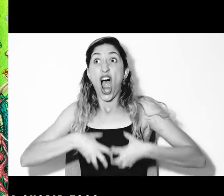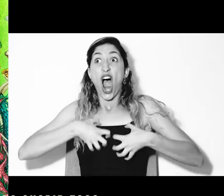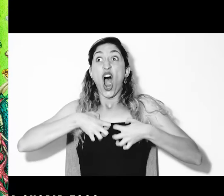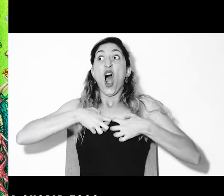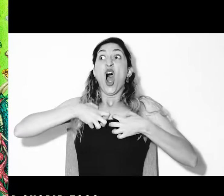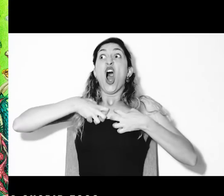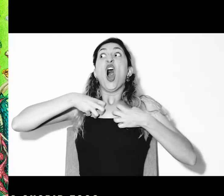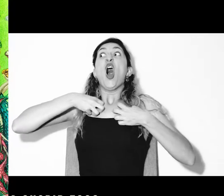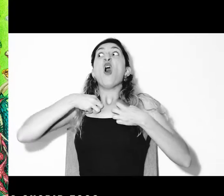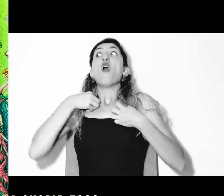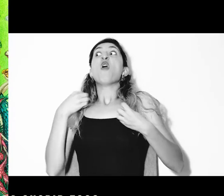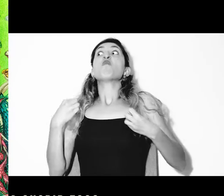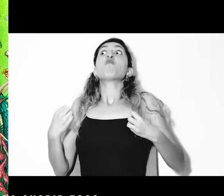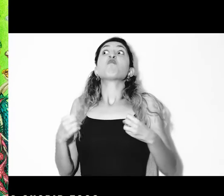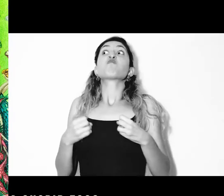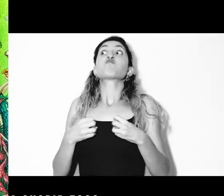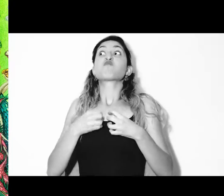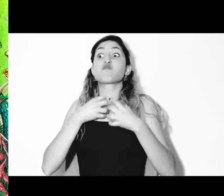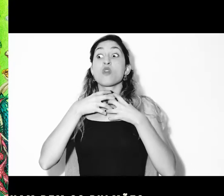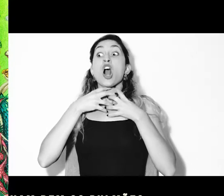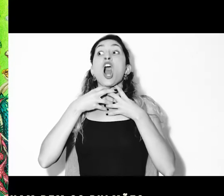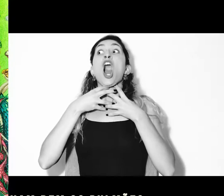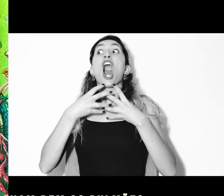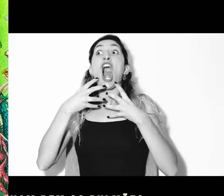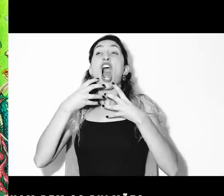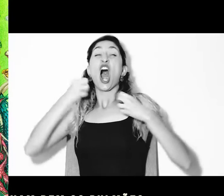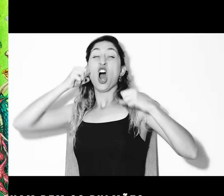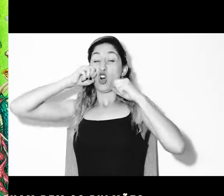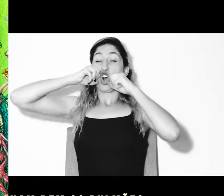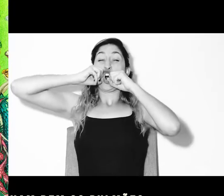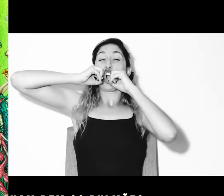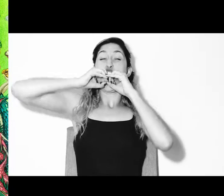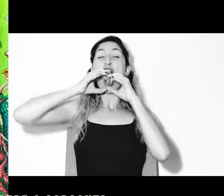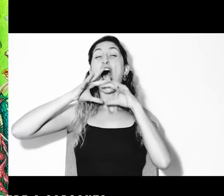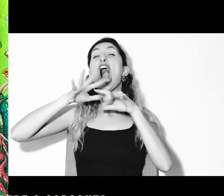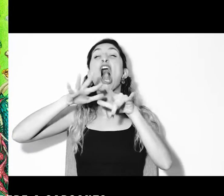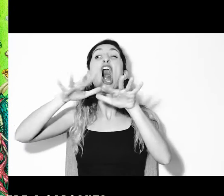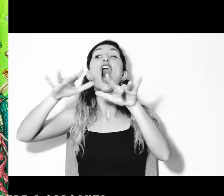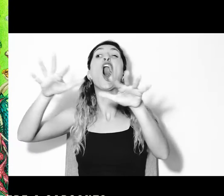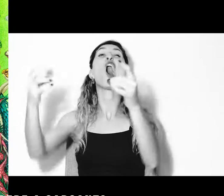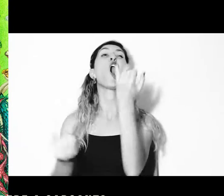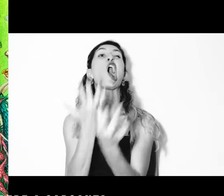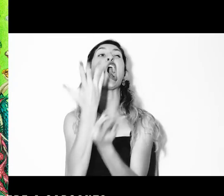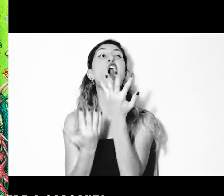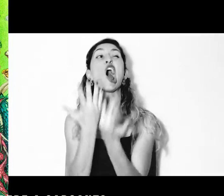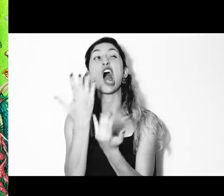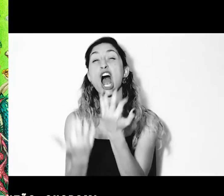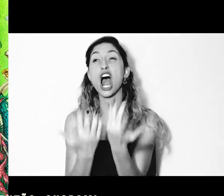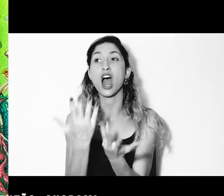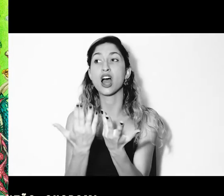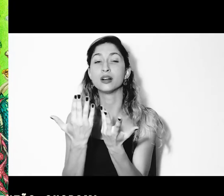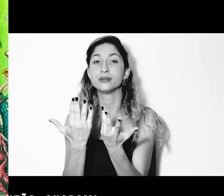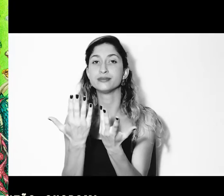a boca bem grande. Encham bem os pulmões, liberem a garganta e então...